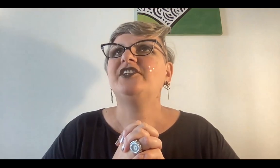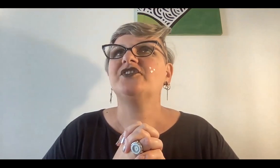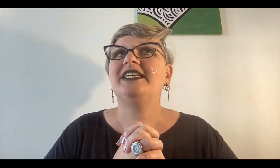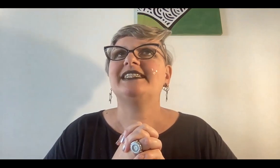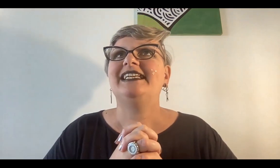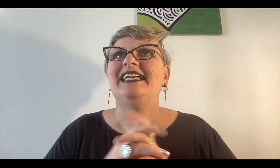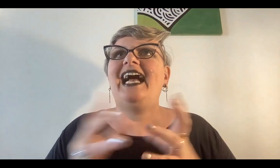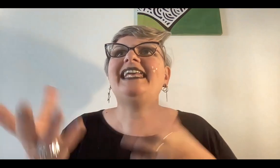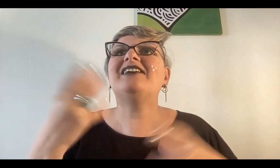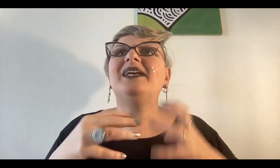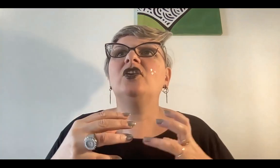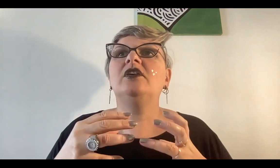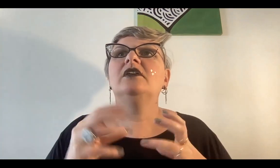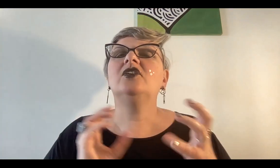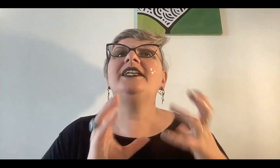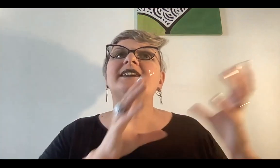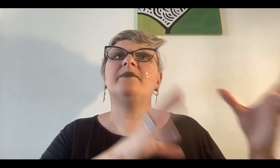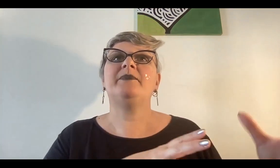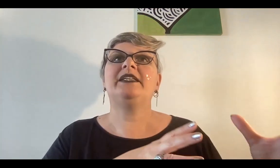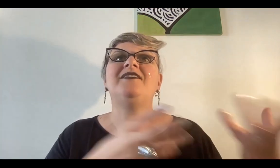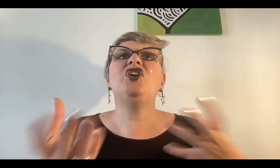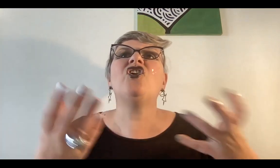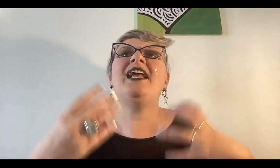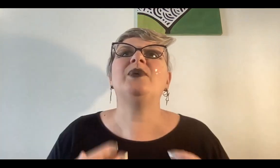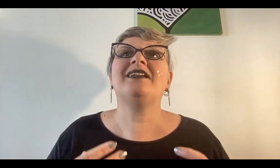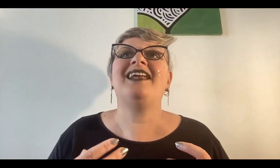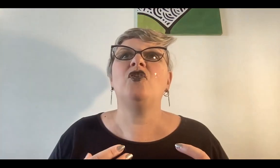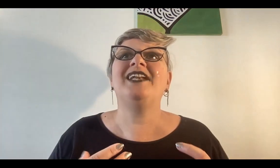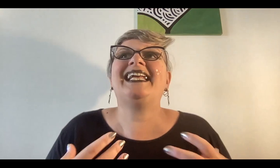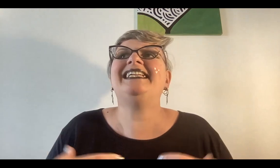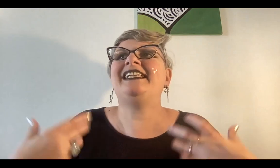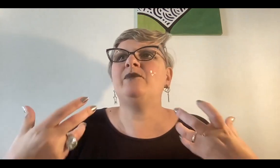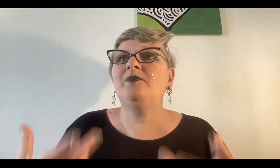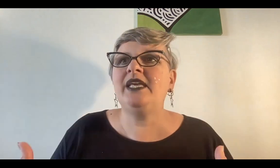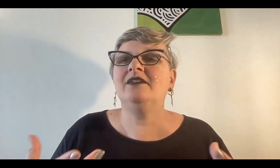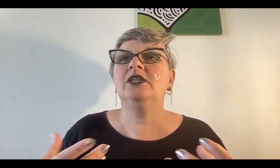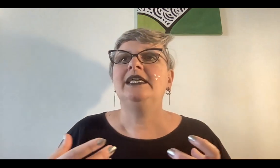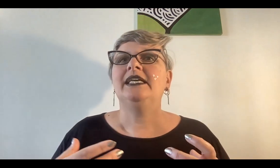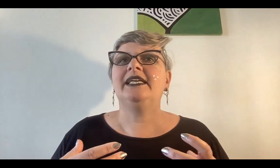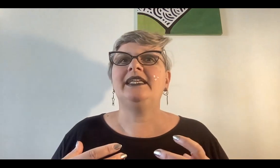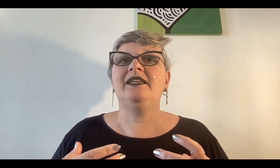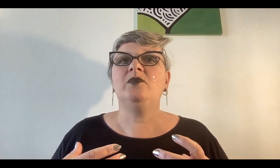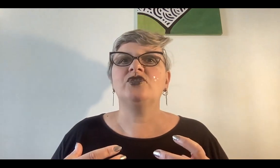Entonces, hay que verlo con esa perspectiva, y no con la nuestra de ahora, que le tenemos miedo, que tenemos